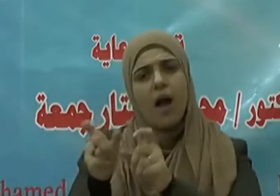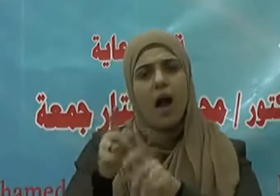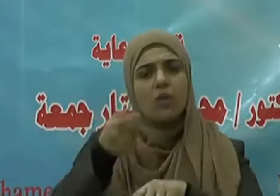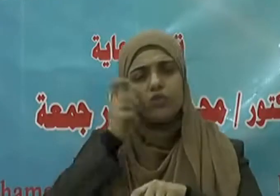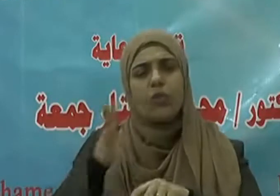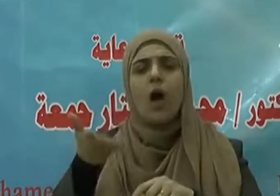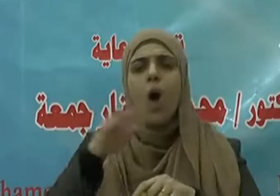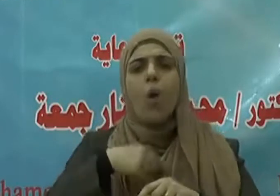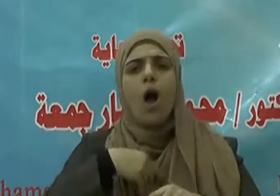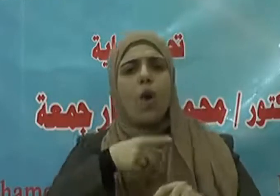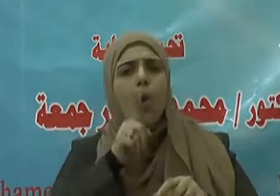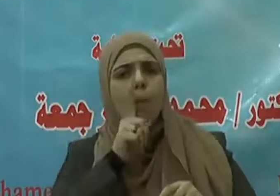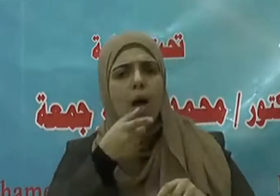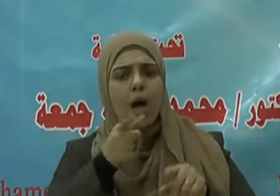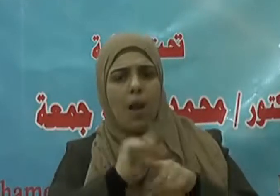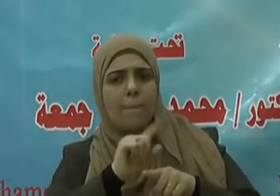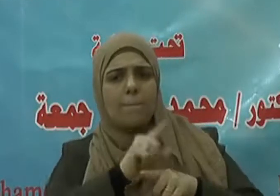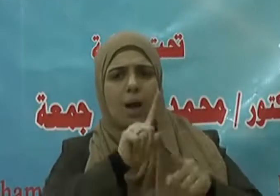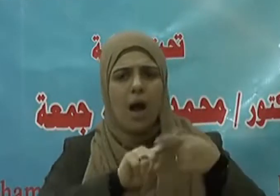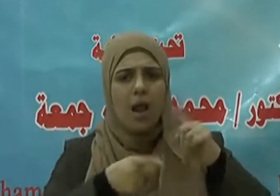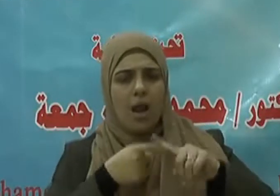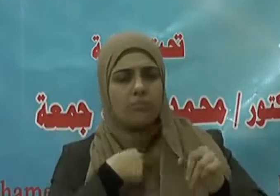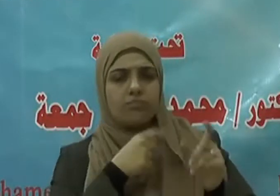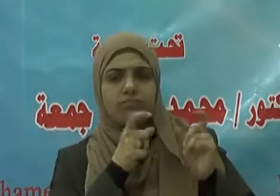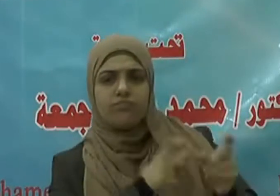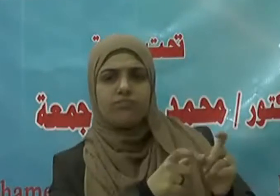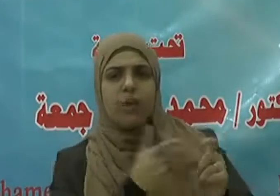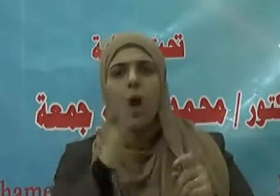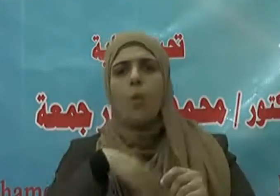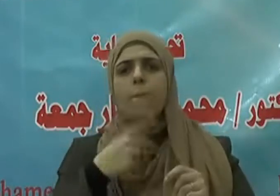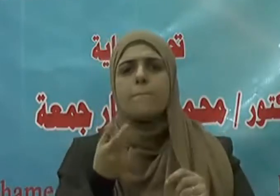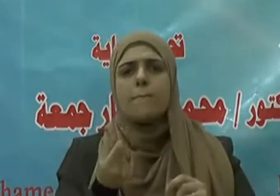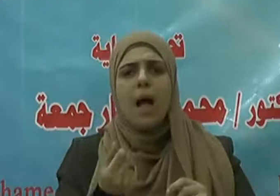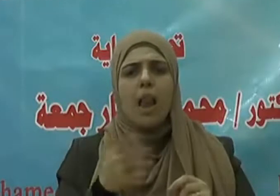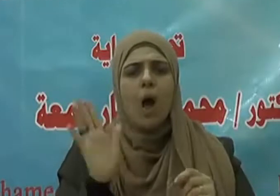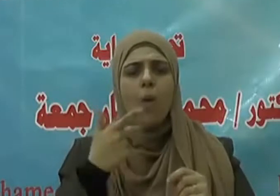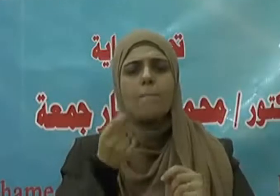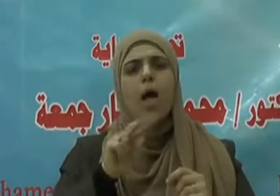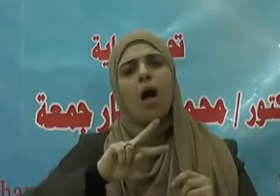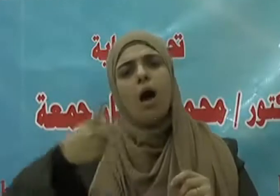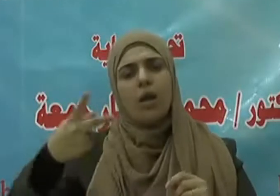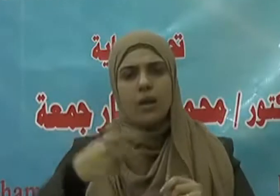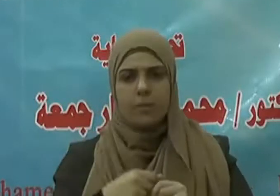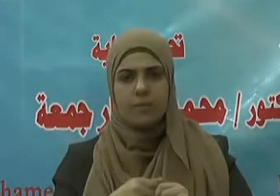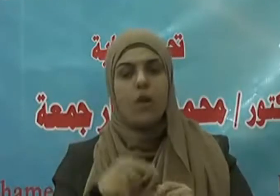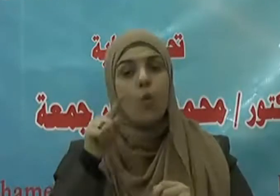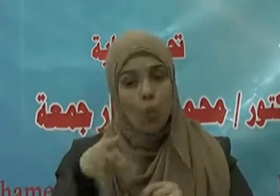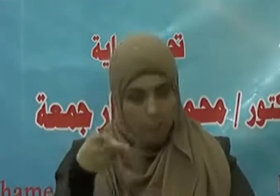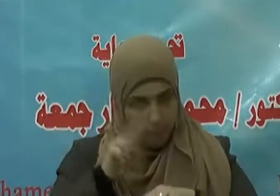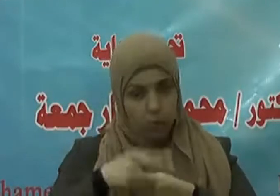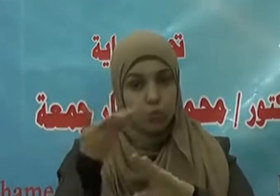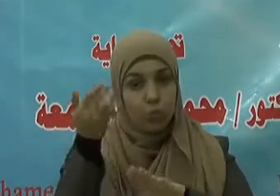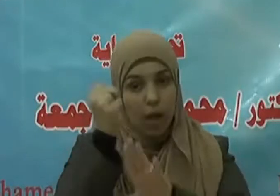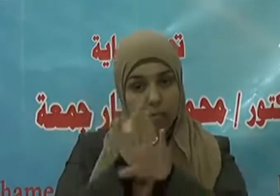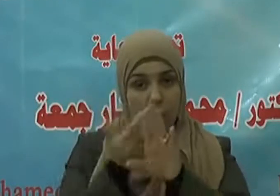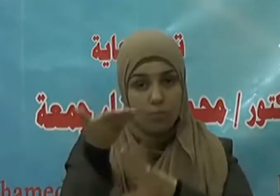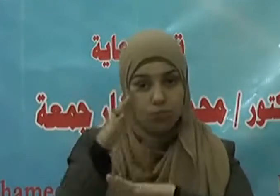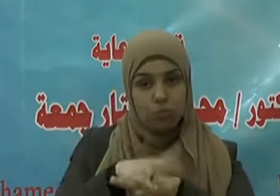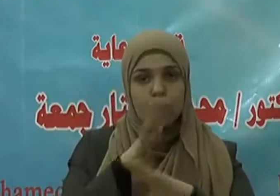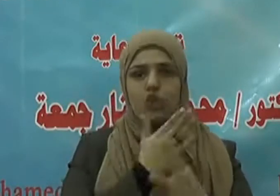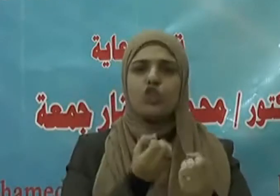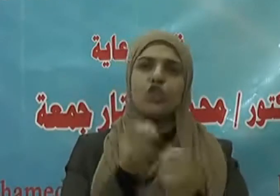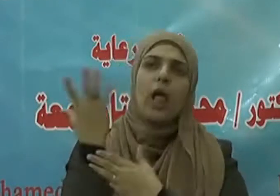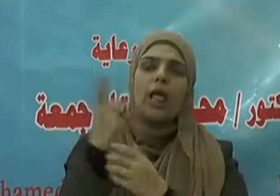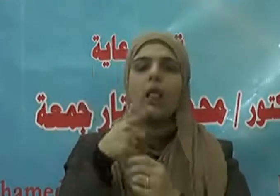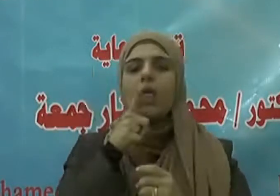بالنظافة وجعلها ضرورة شرعية لحماية الإنسان من الأمراض والأضرار